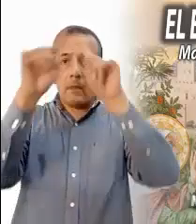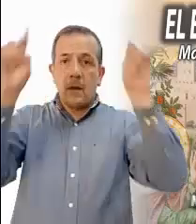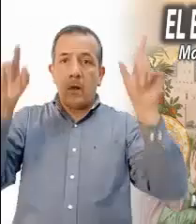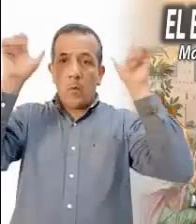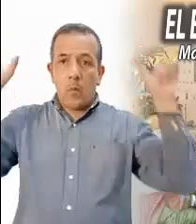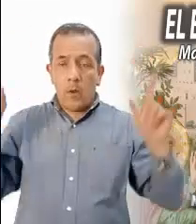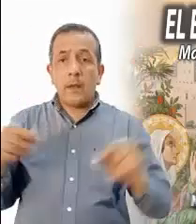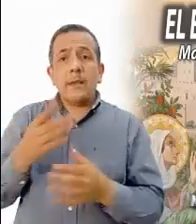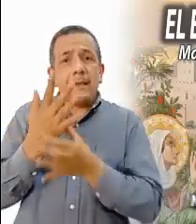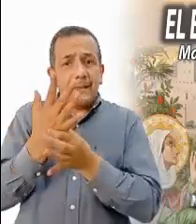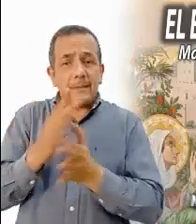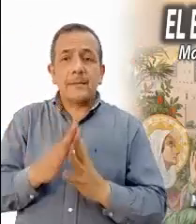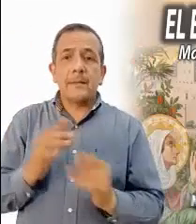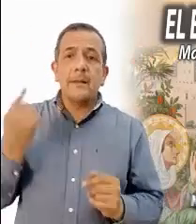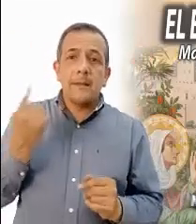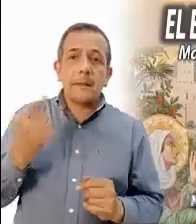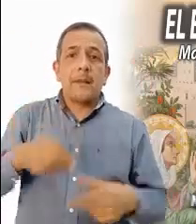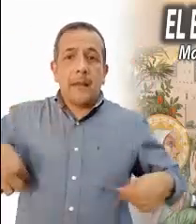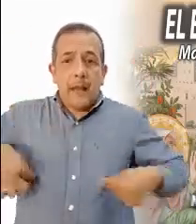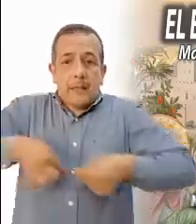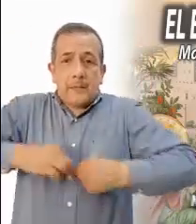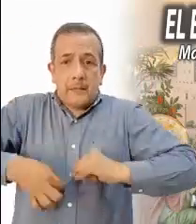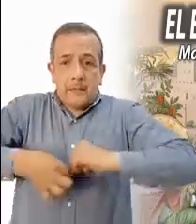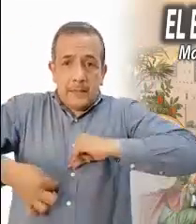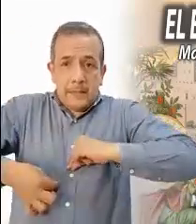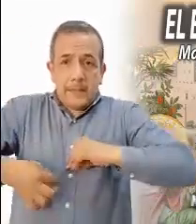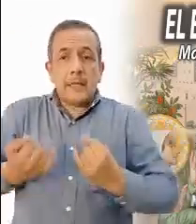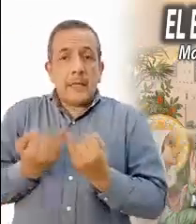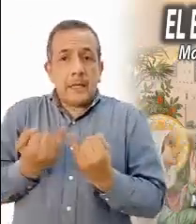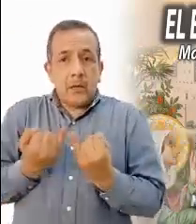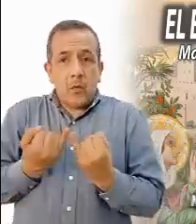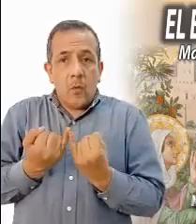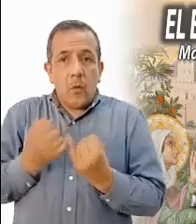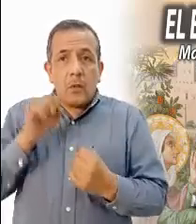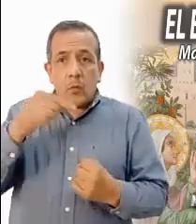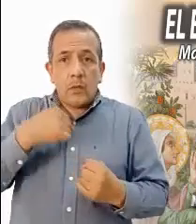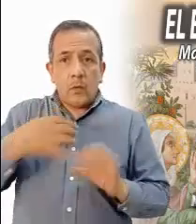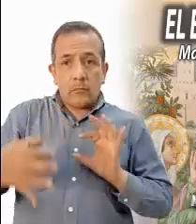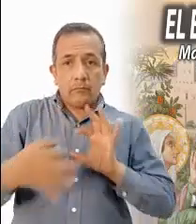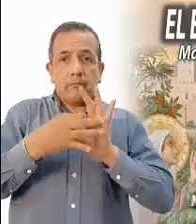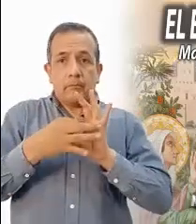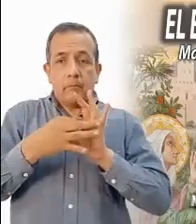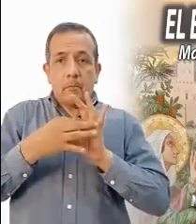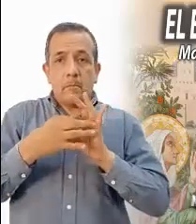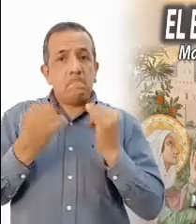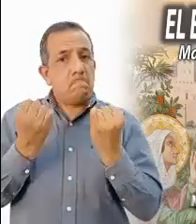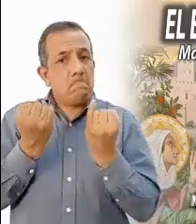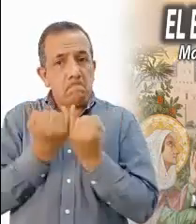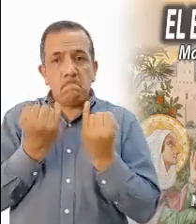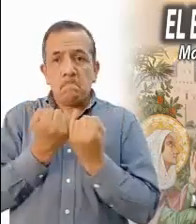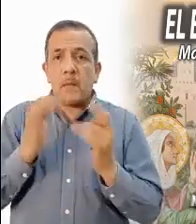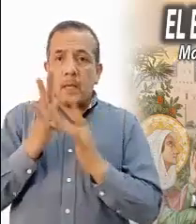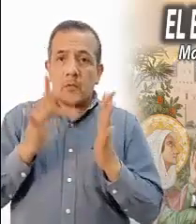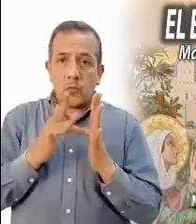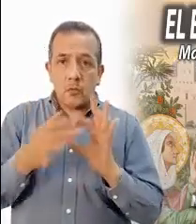estamos enlazados por la cinta maternal de María, igual que Jesús. Es la fiesta